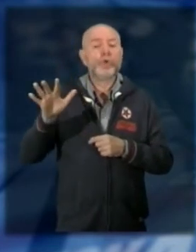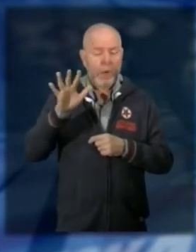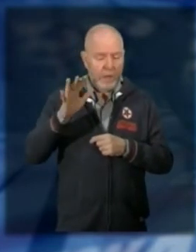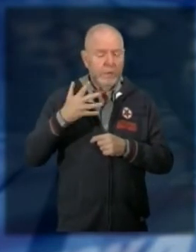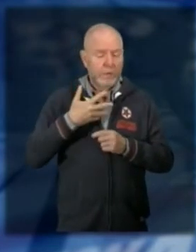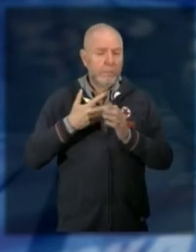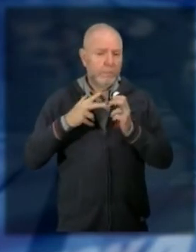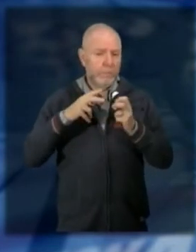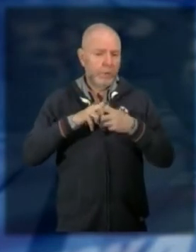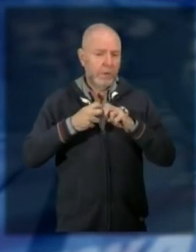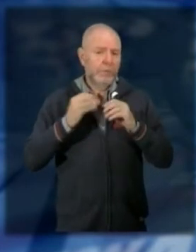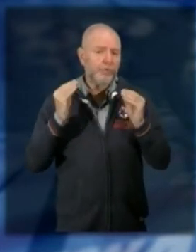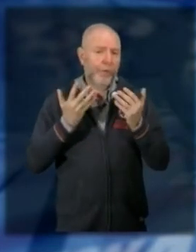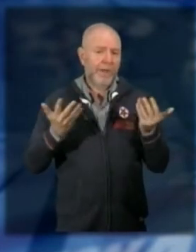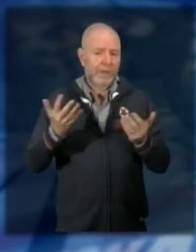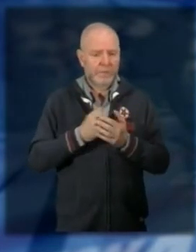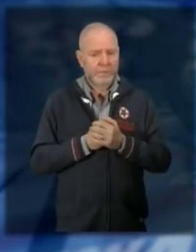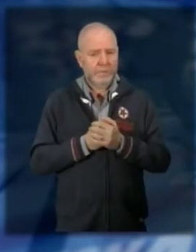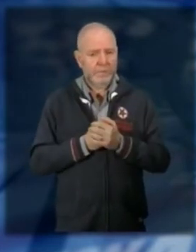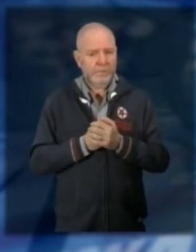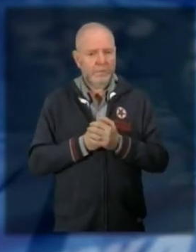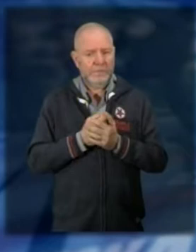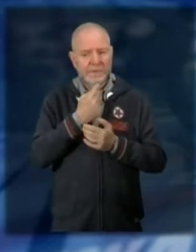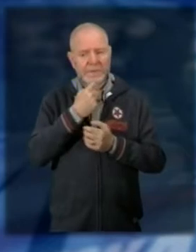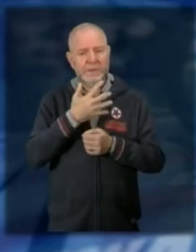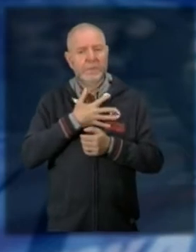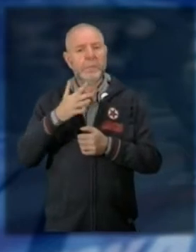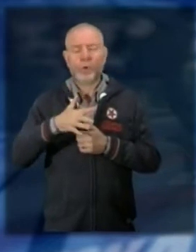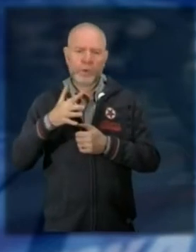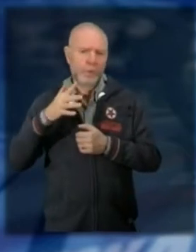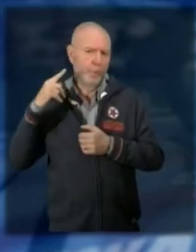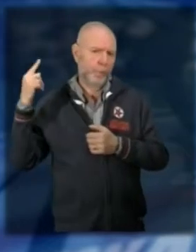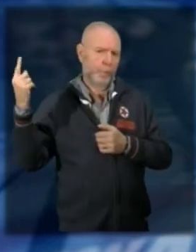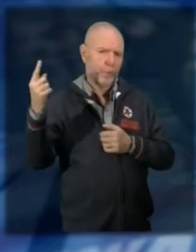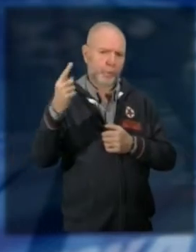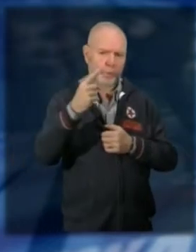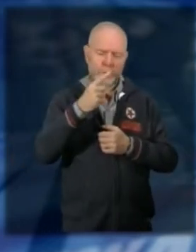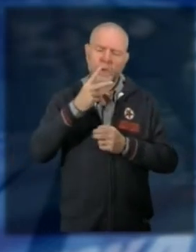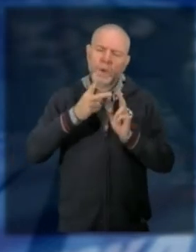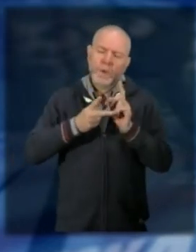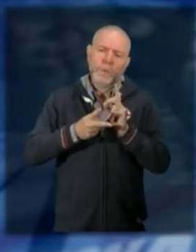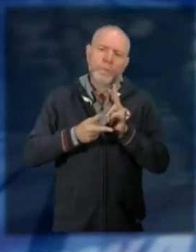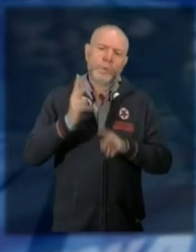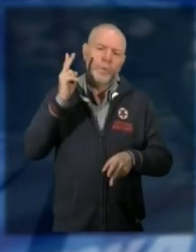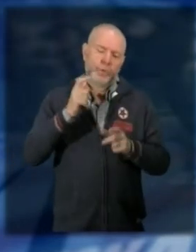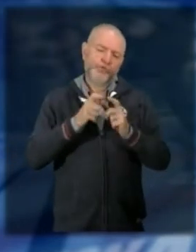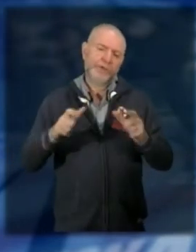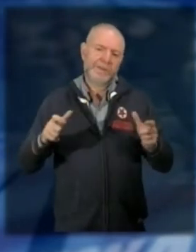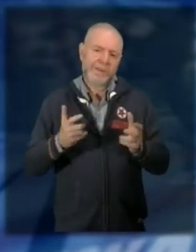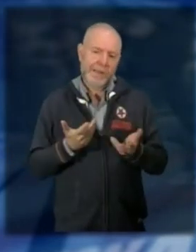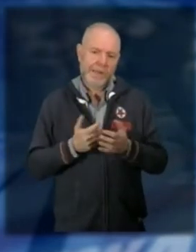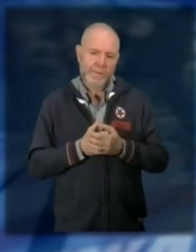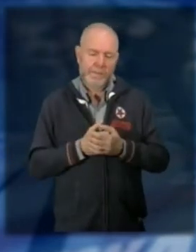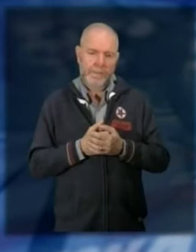problemi giovanili i minori assistiti sono in tutti i comuni della valle ma per lo più concentrati nei centri maggiori